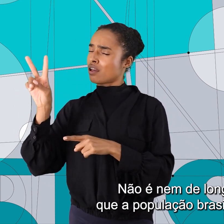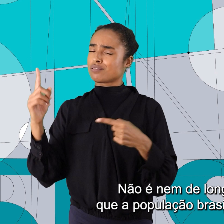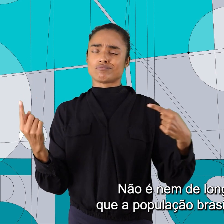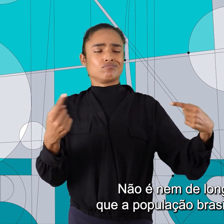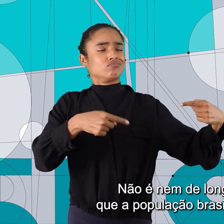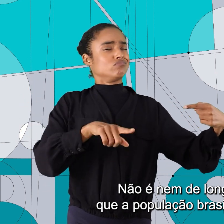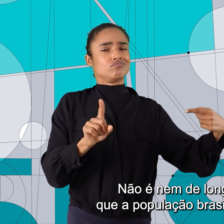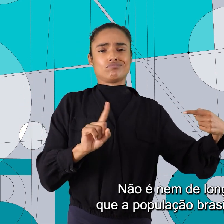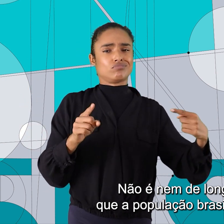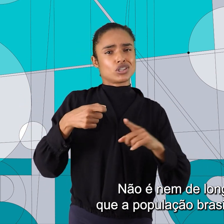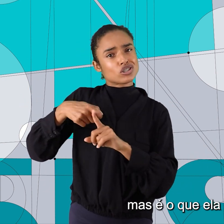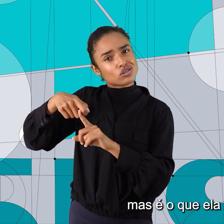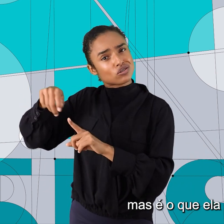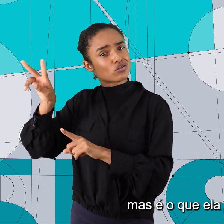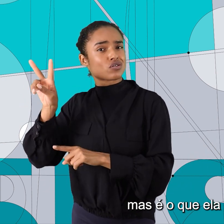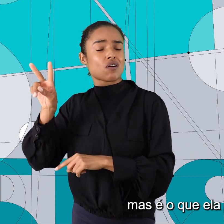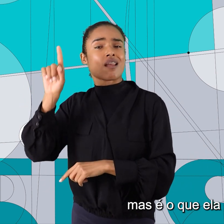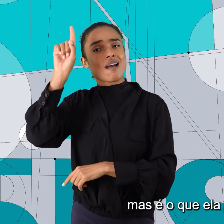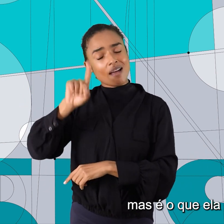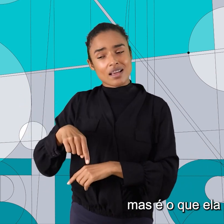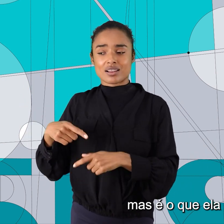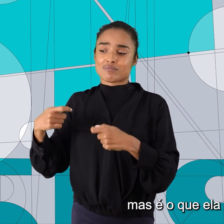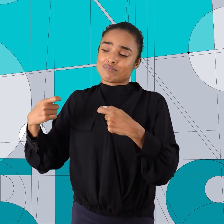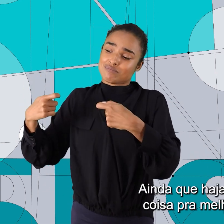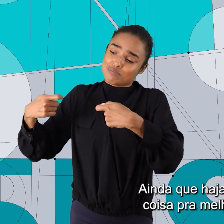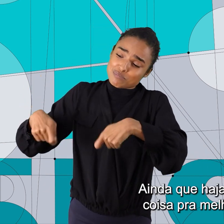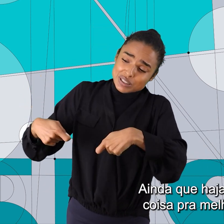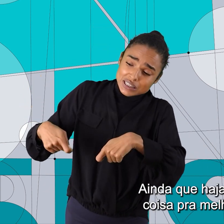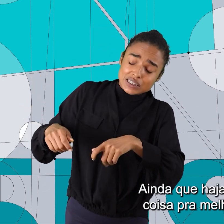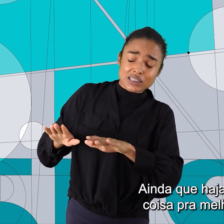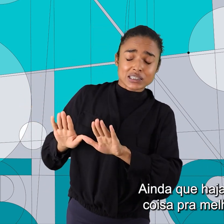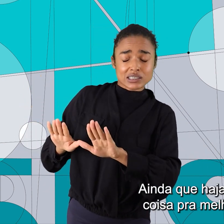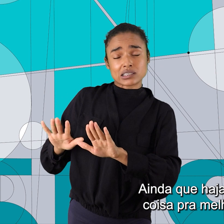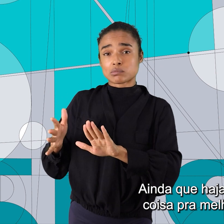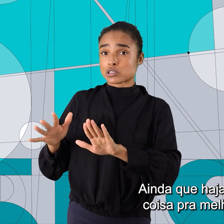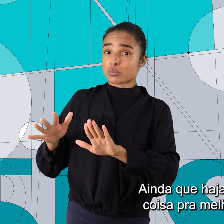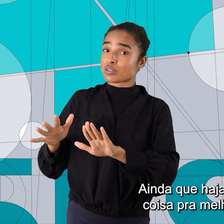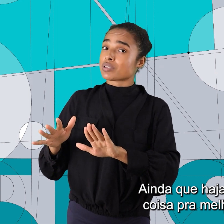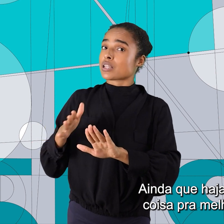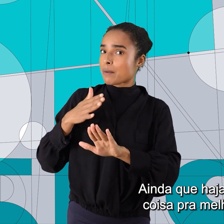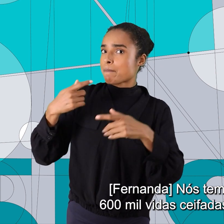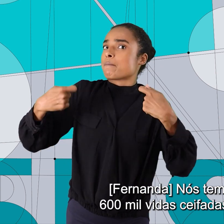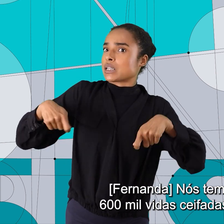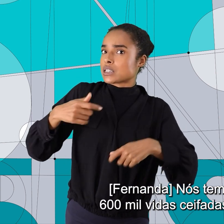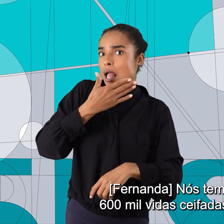que a população brasileira merece, mas é o que ela precisa, ainda que haja tanta coisa para melhorar. Nós temos